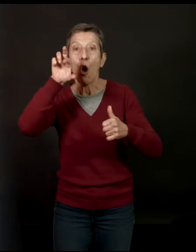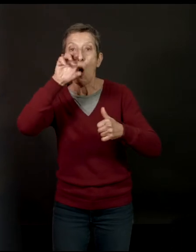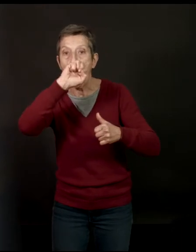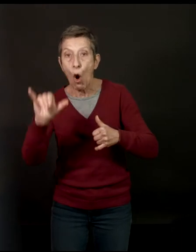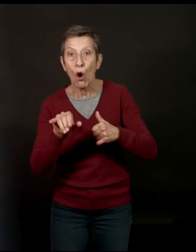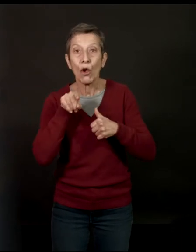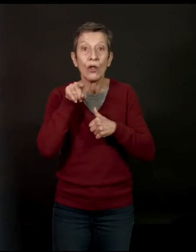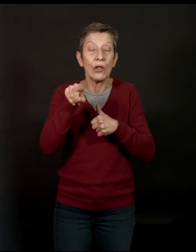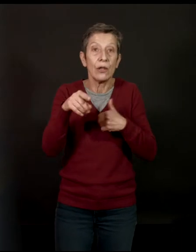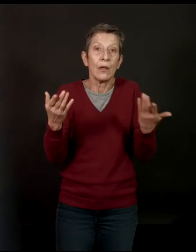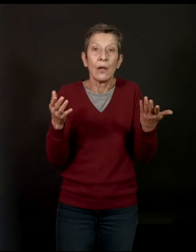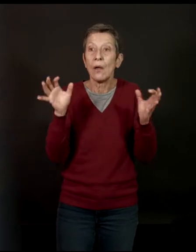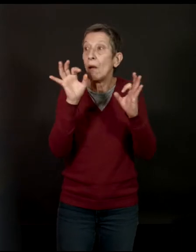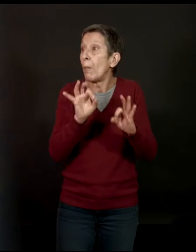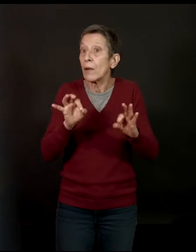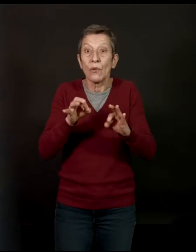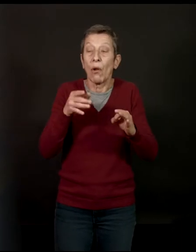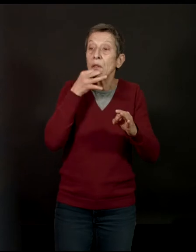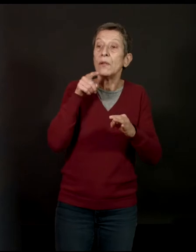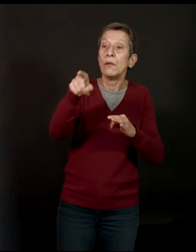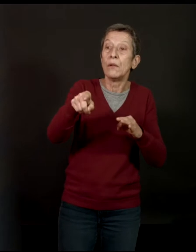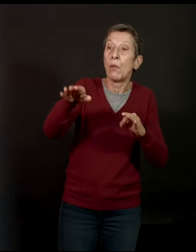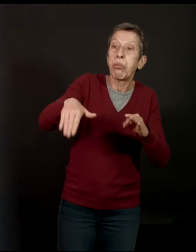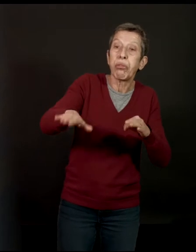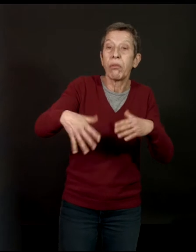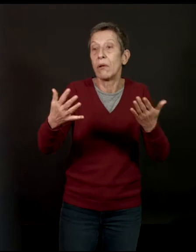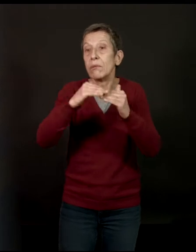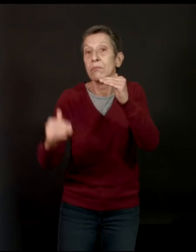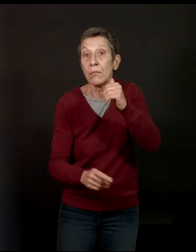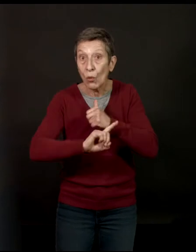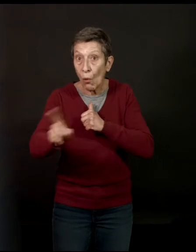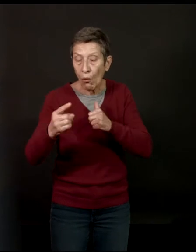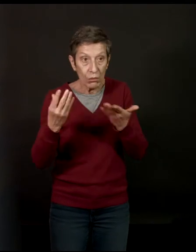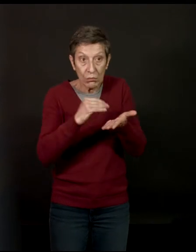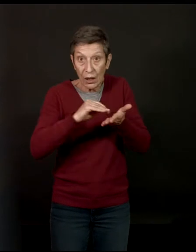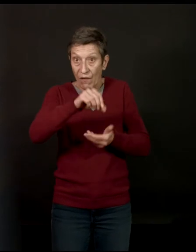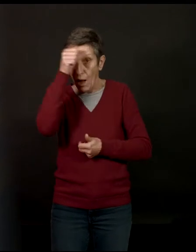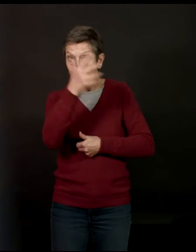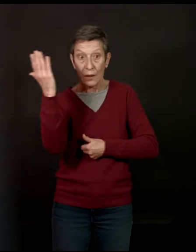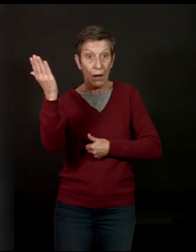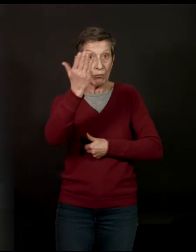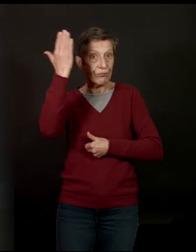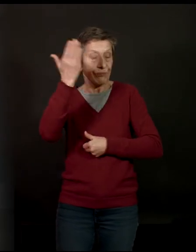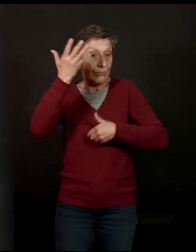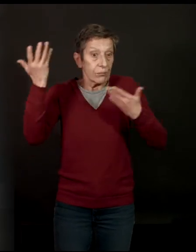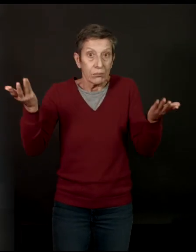qui est devenu, personne ne dirait, c'est un sous-auteur. C'est vraiment un grand écrivain américain, tout simplement, quel que soit ce qu écrit.